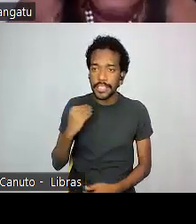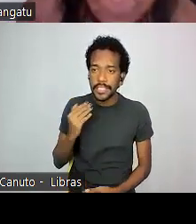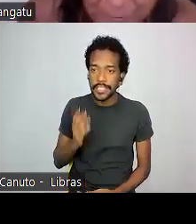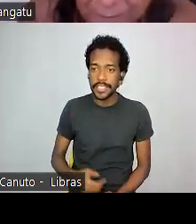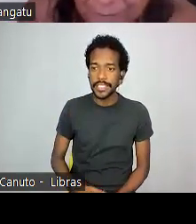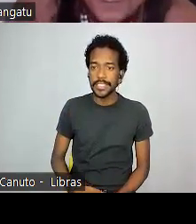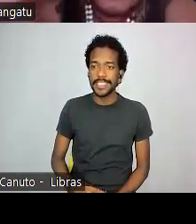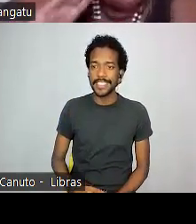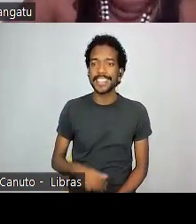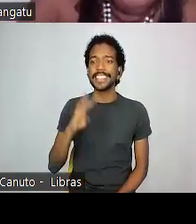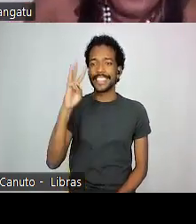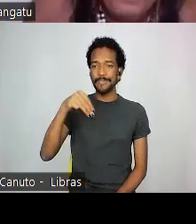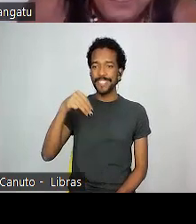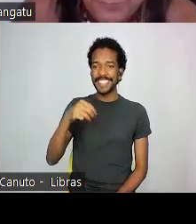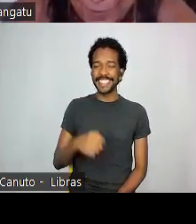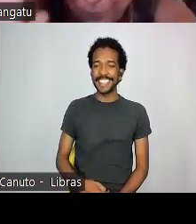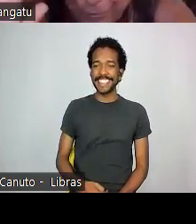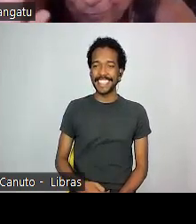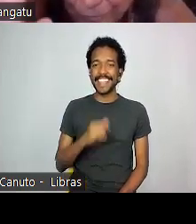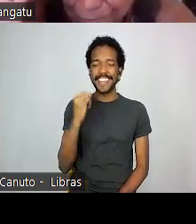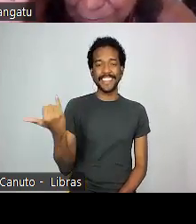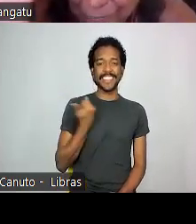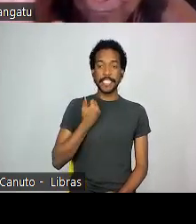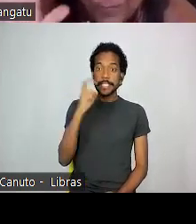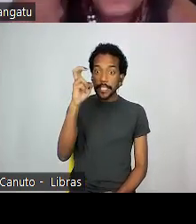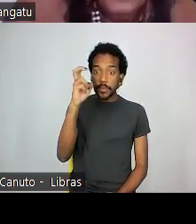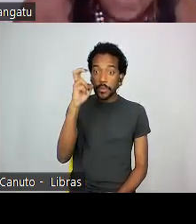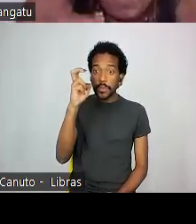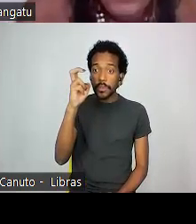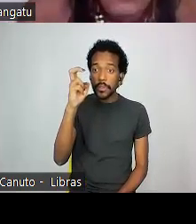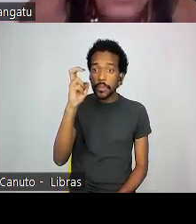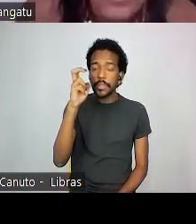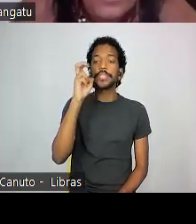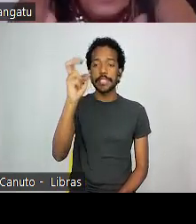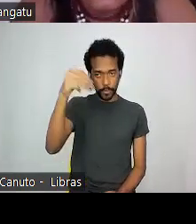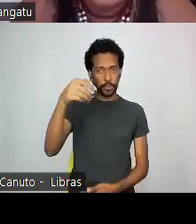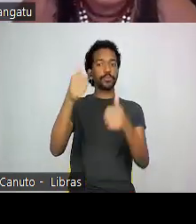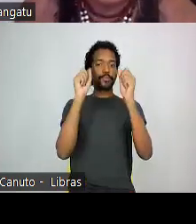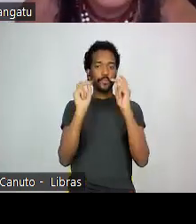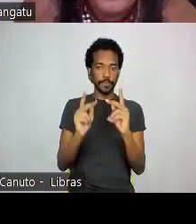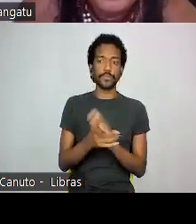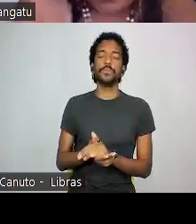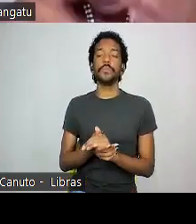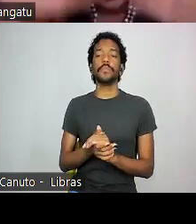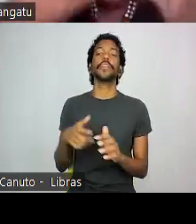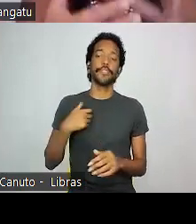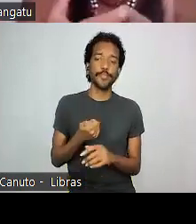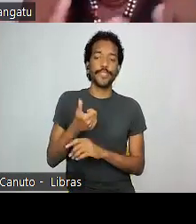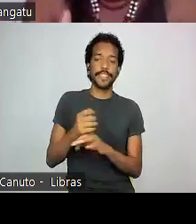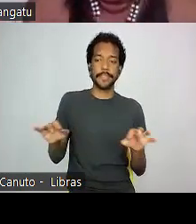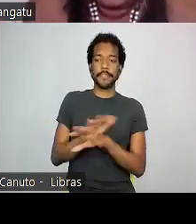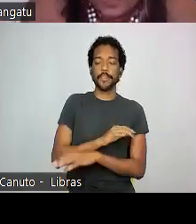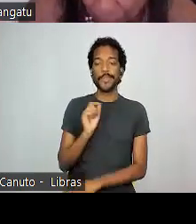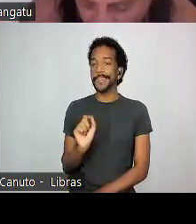Três minutos, Zé. Cinco minutos? Pronto, já vamos finalizando. Então, em si,